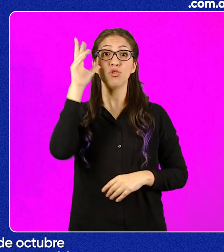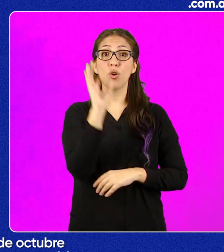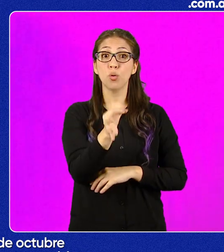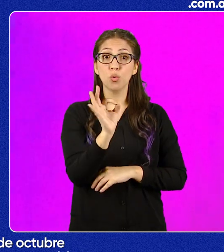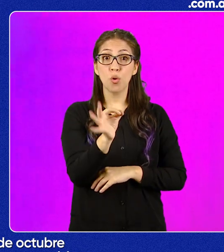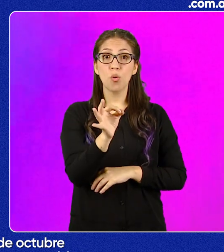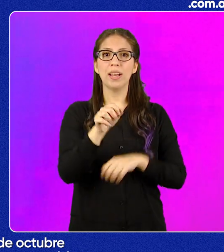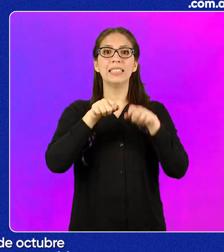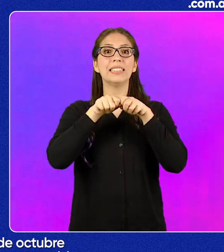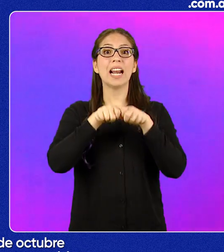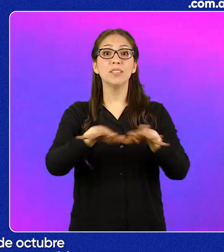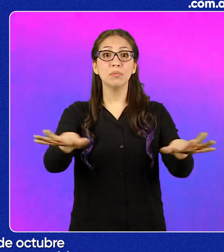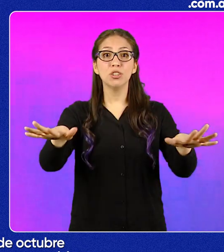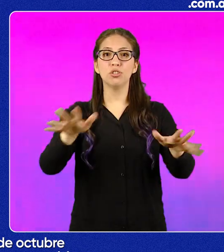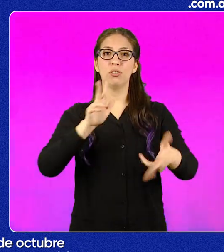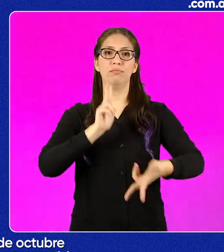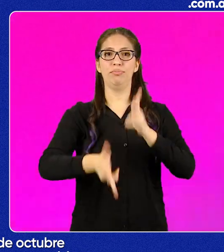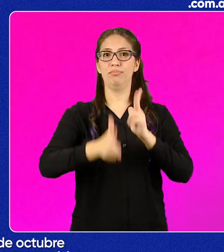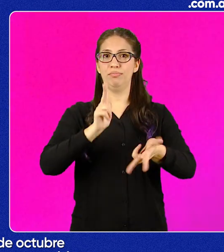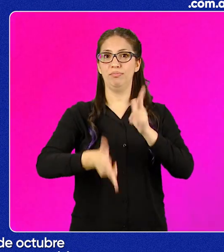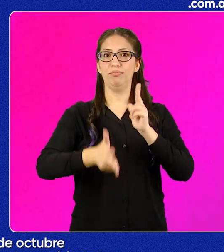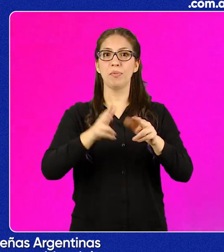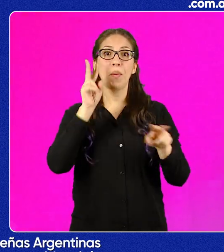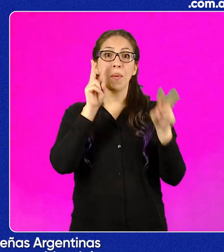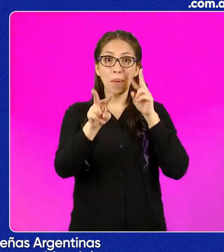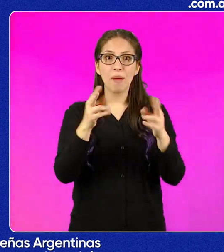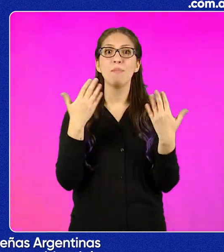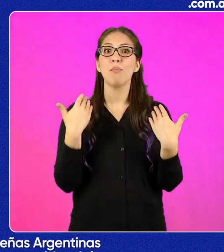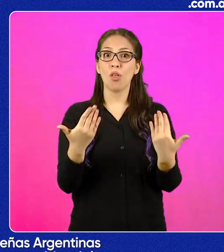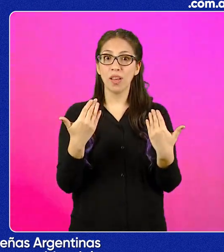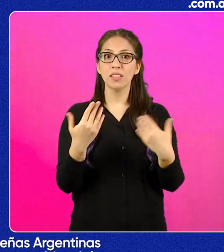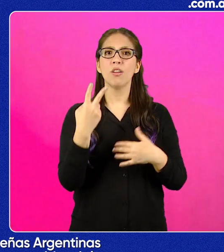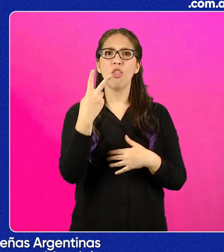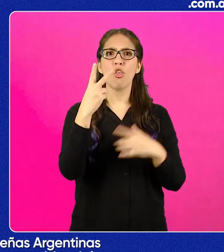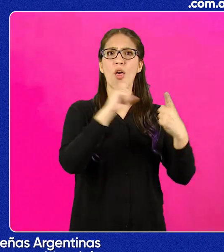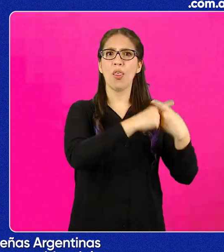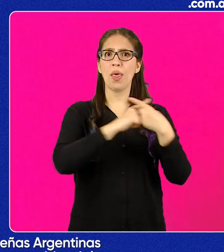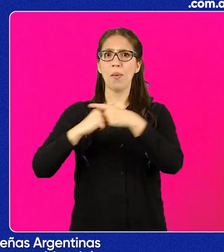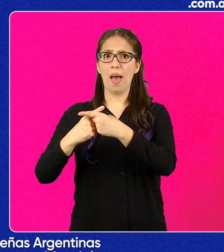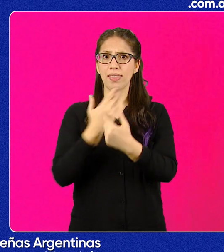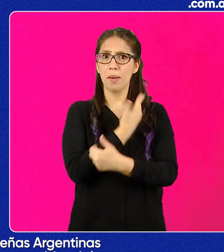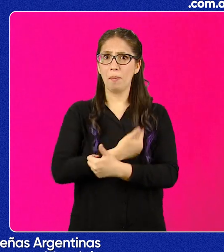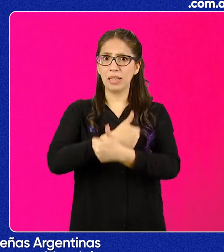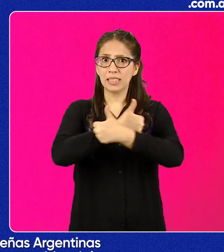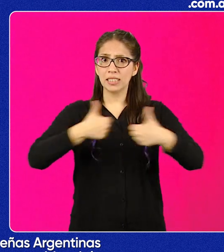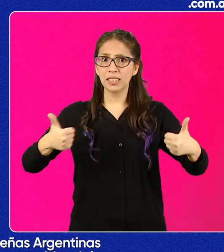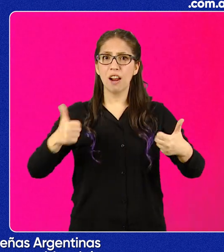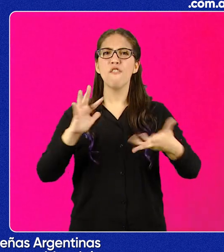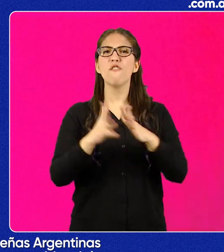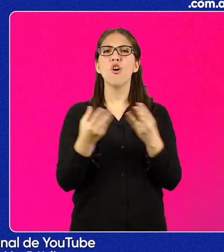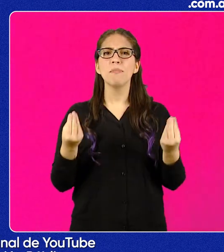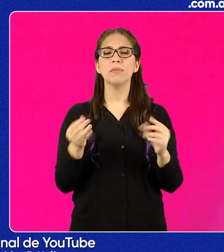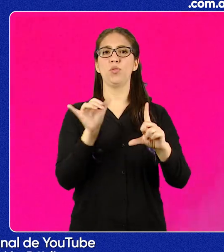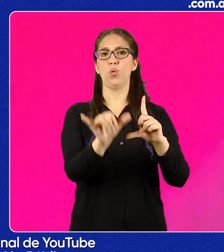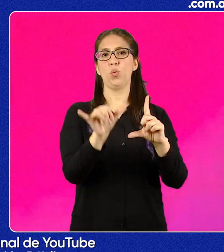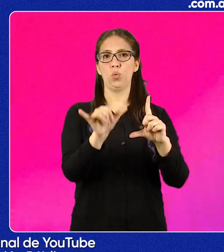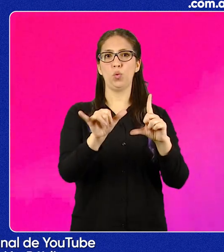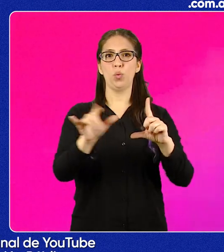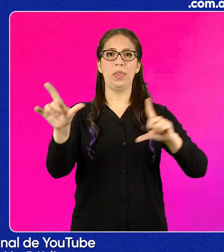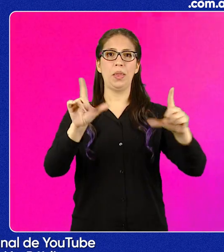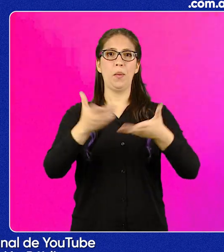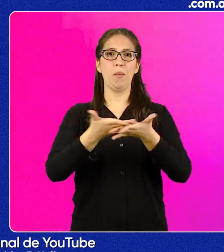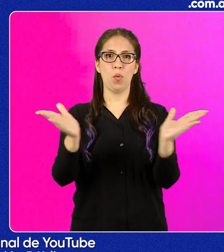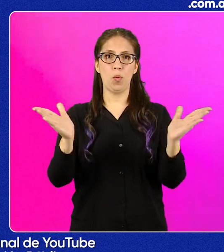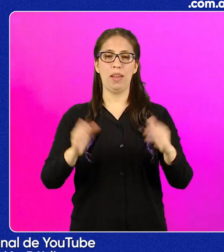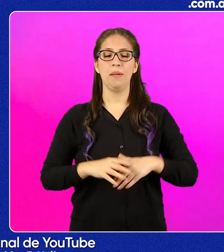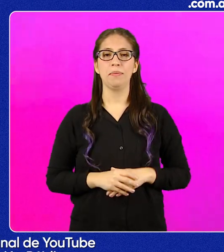y el 8 de octubre podrás seguir las transmisiones en lengua de señas argentinas de los dos debates presidenciales a través del canal de